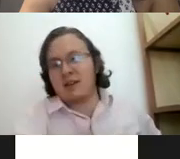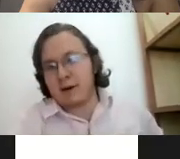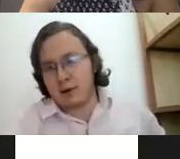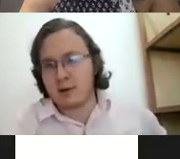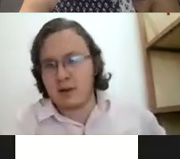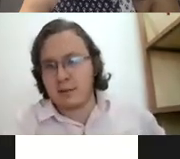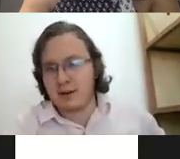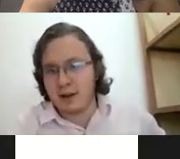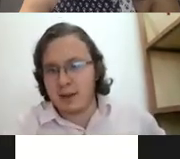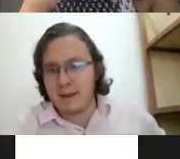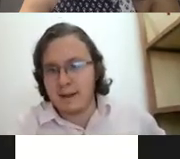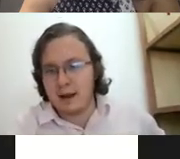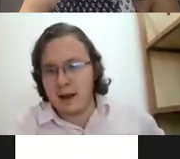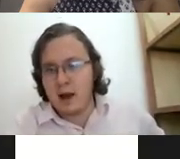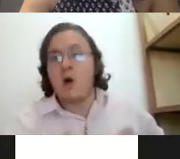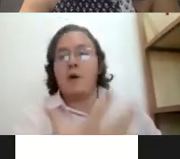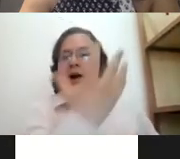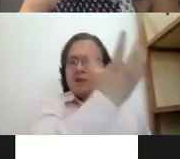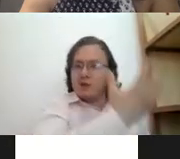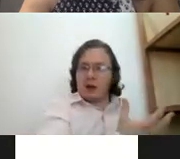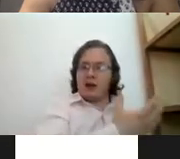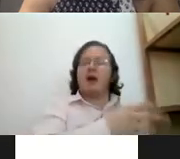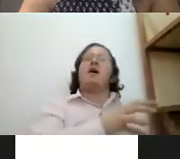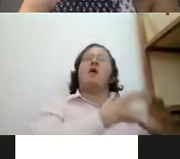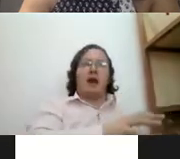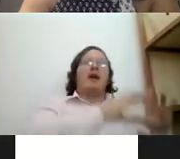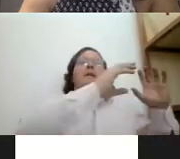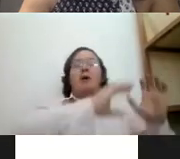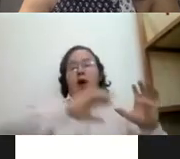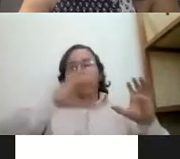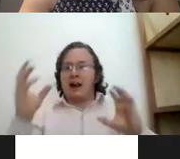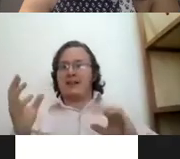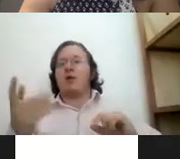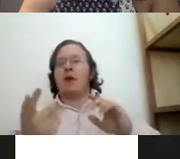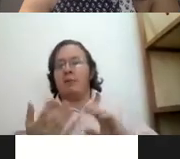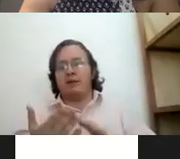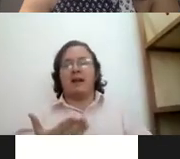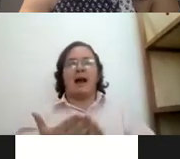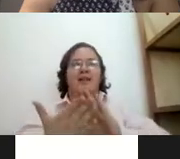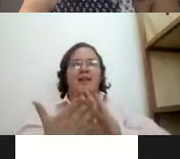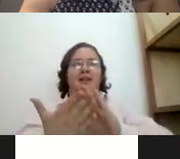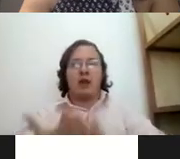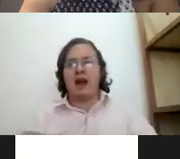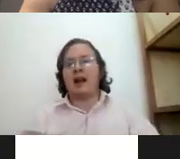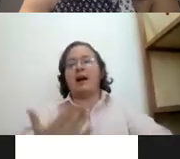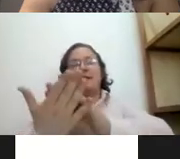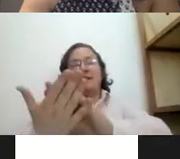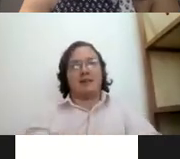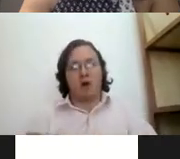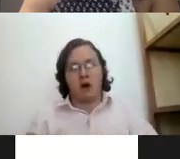personas con discapacidad ¿sí? una cosa es contratar ok pero la otra es oye pues la asesoría la capacitación que